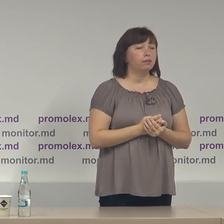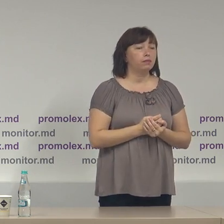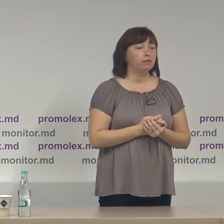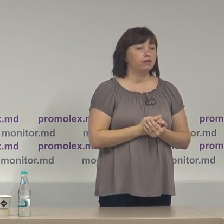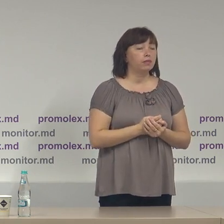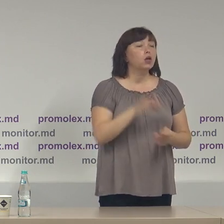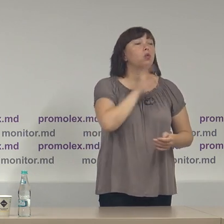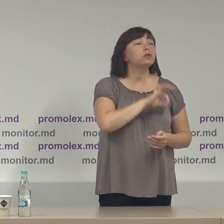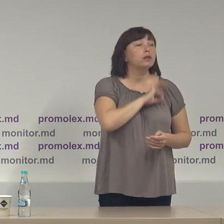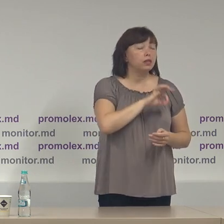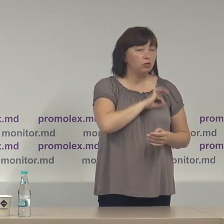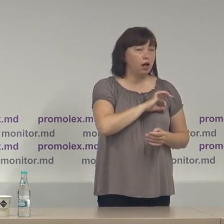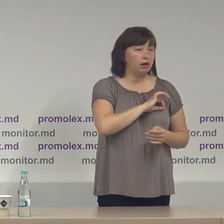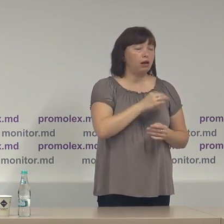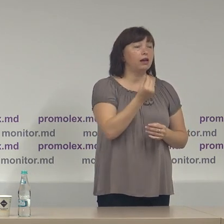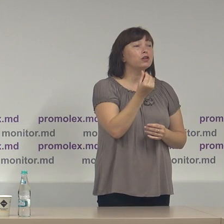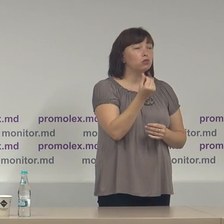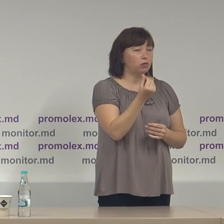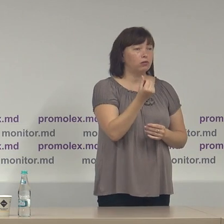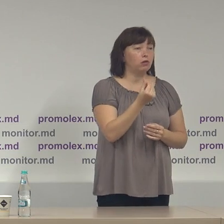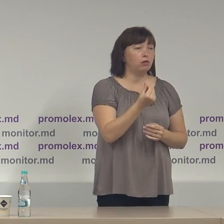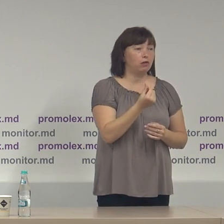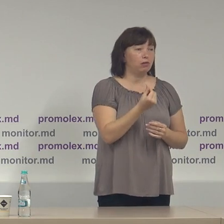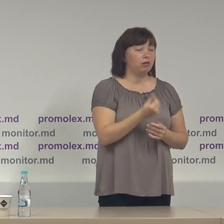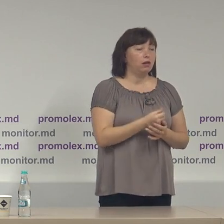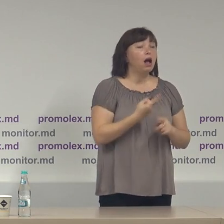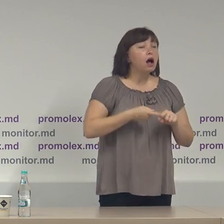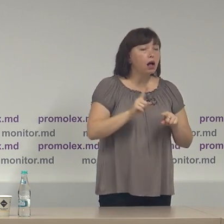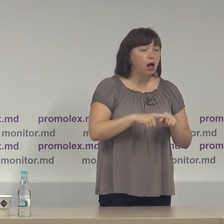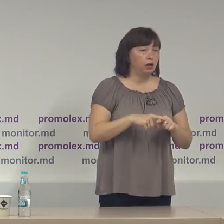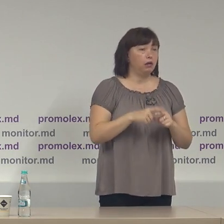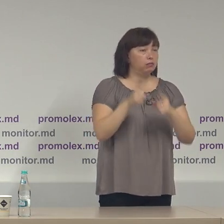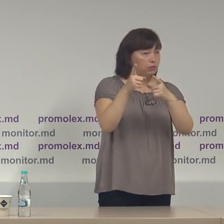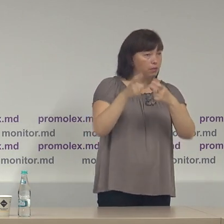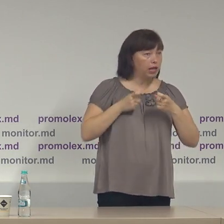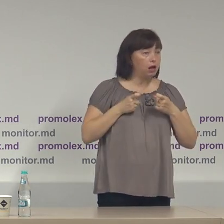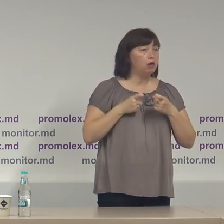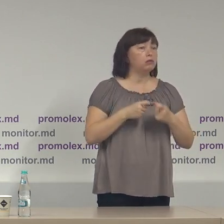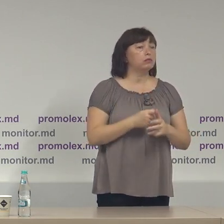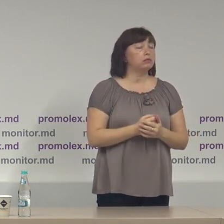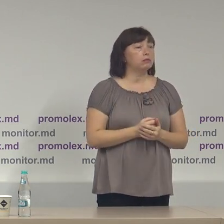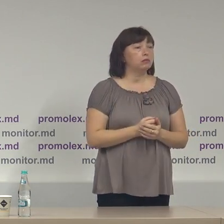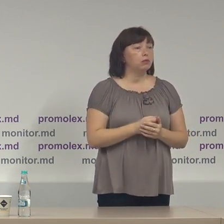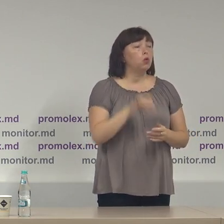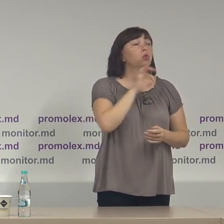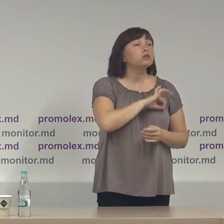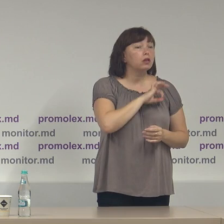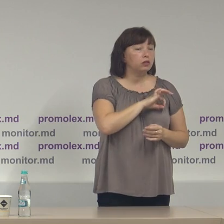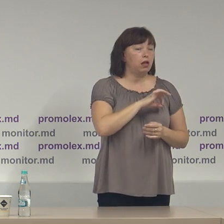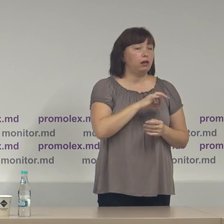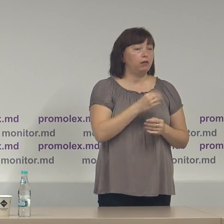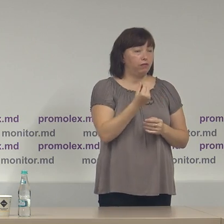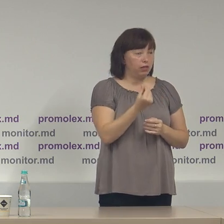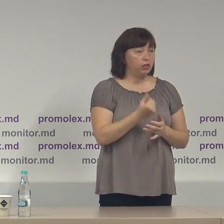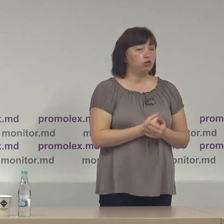utilizarea resursurilor financiare sau care implicau utilizarea resursurilor